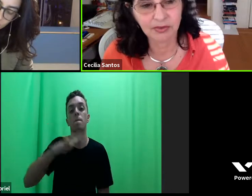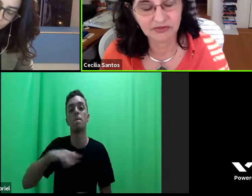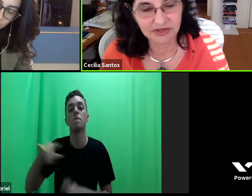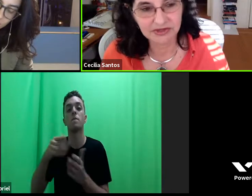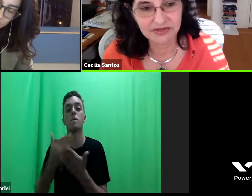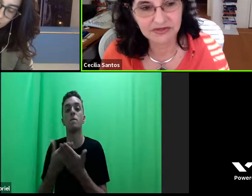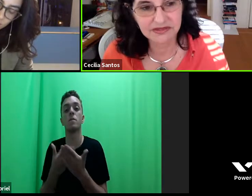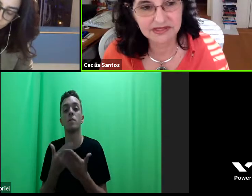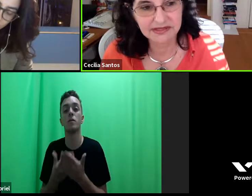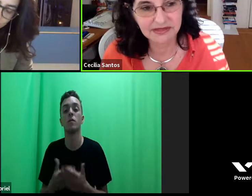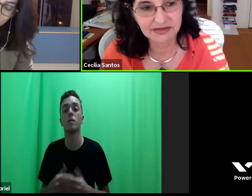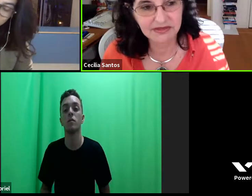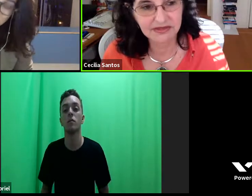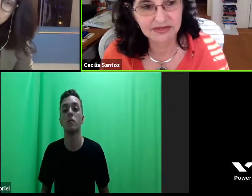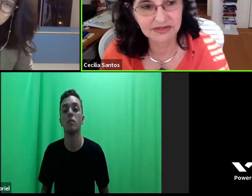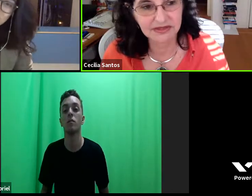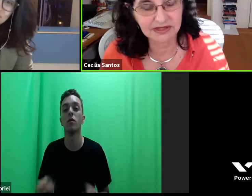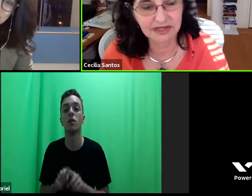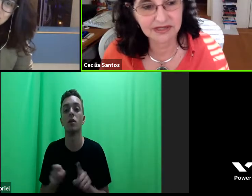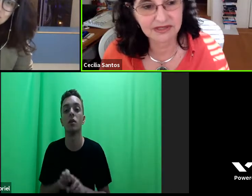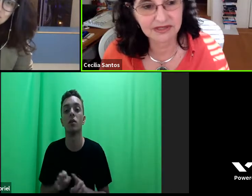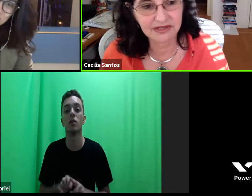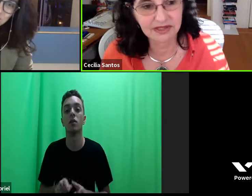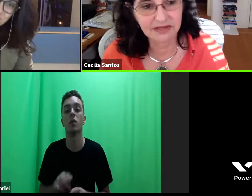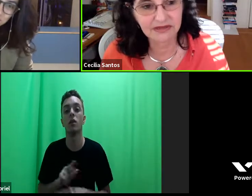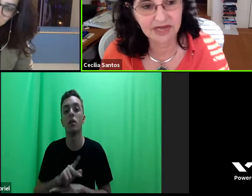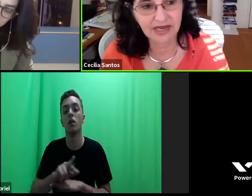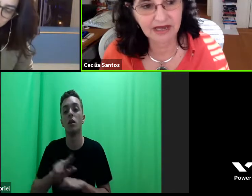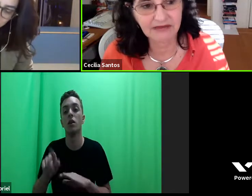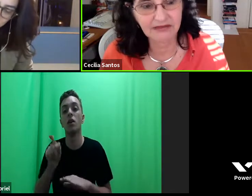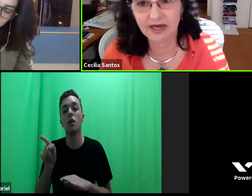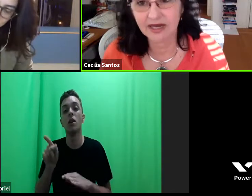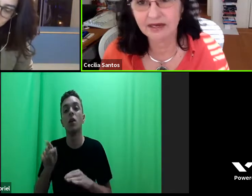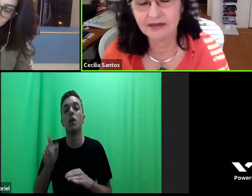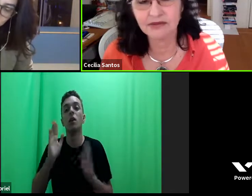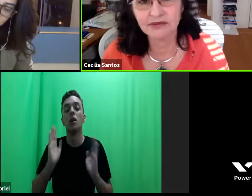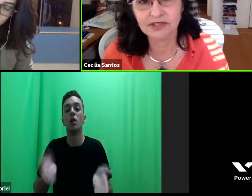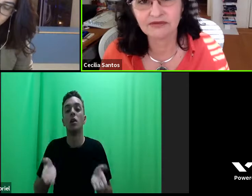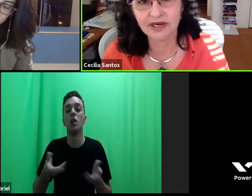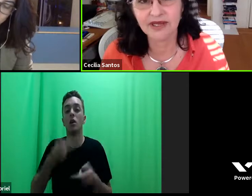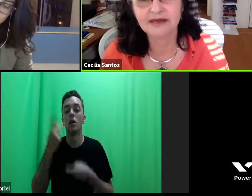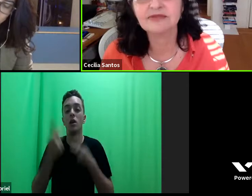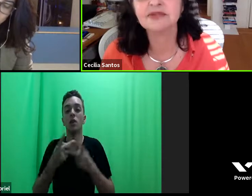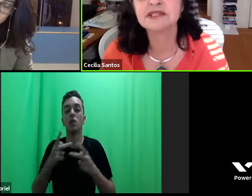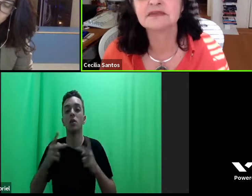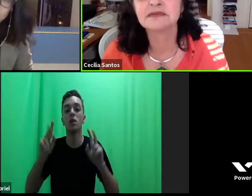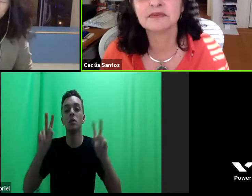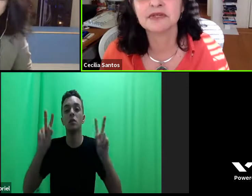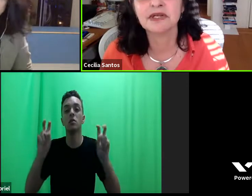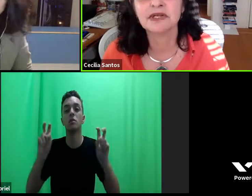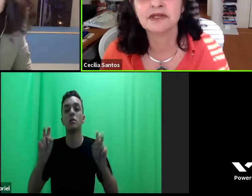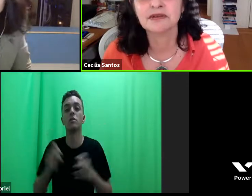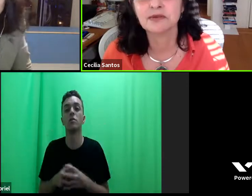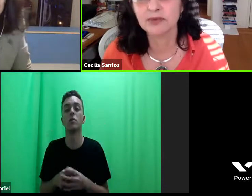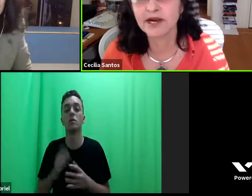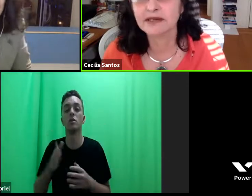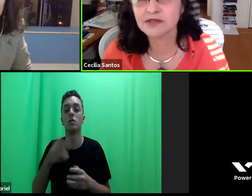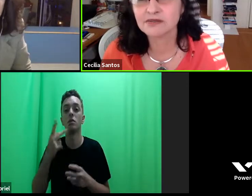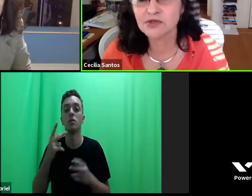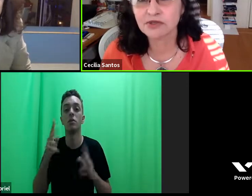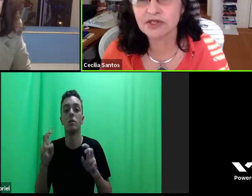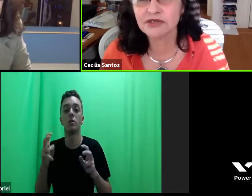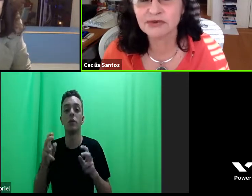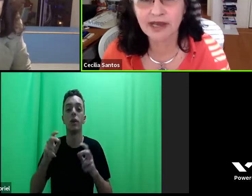Boa Ventura de Sousa Santos, e eles já falam, já falavam desse, o